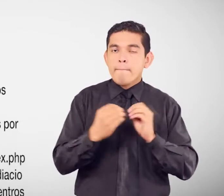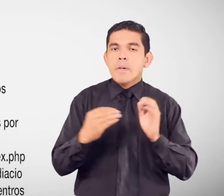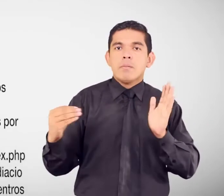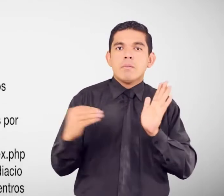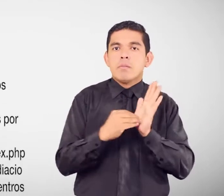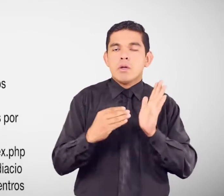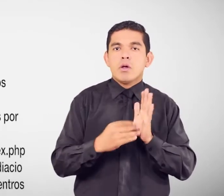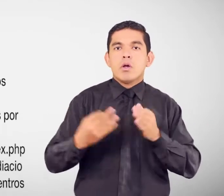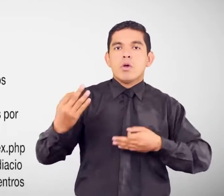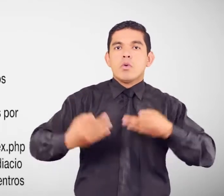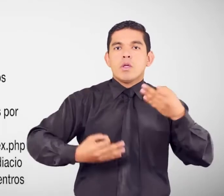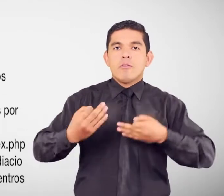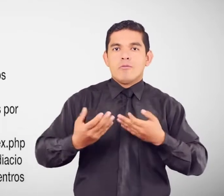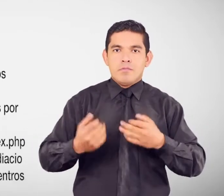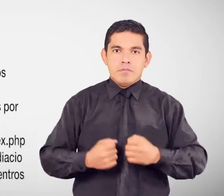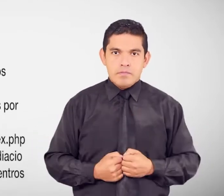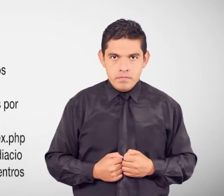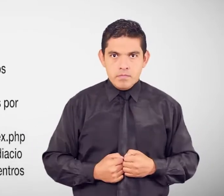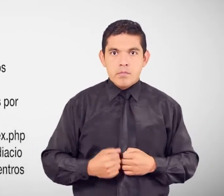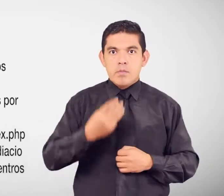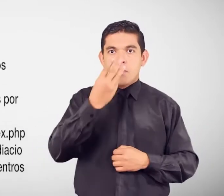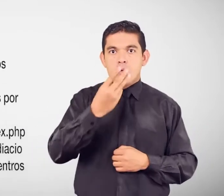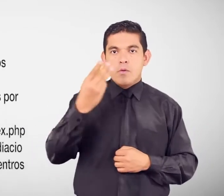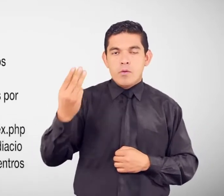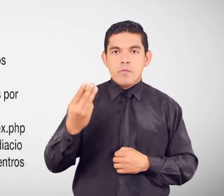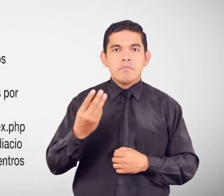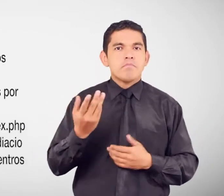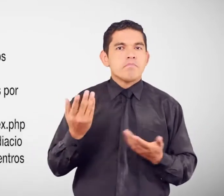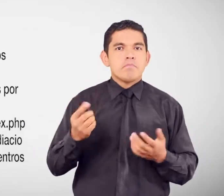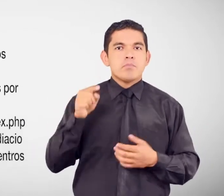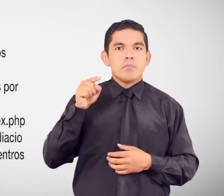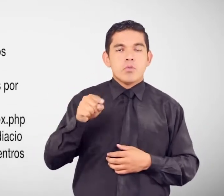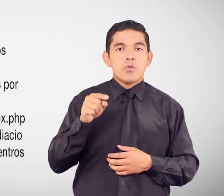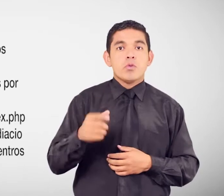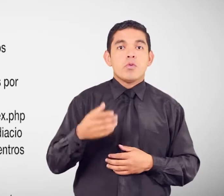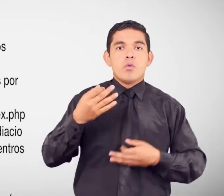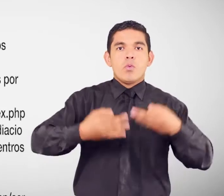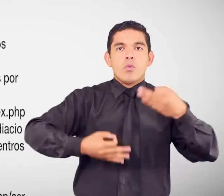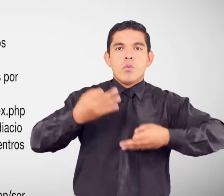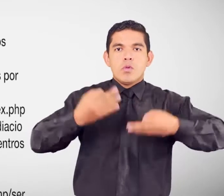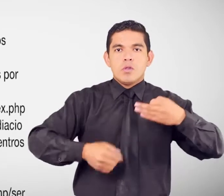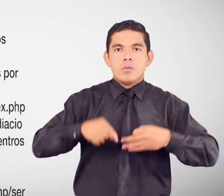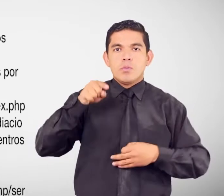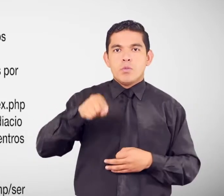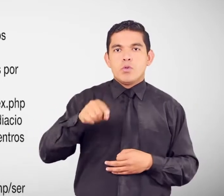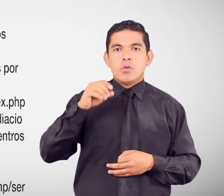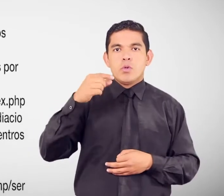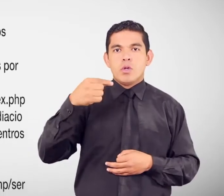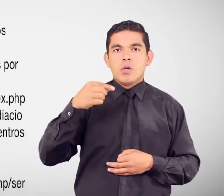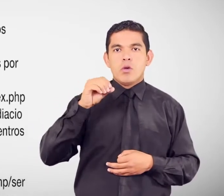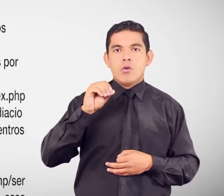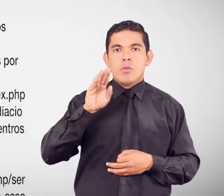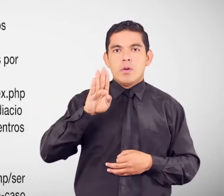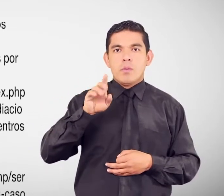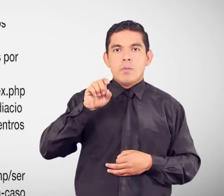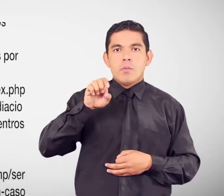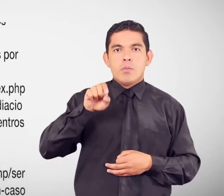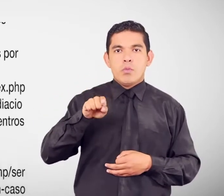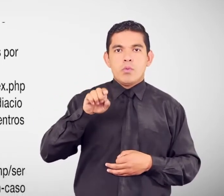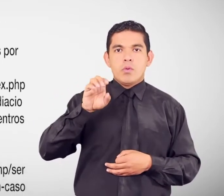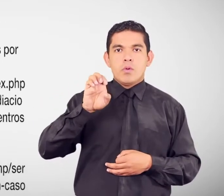Judicatura Página web www.funcionjudicial.gov.es